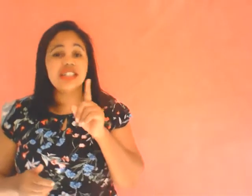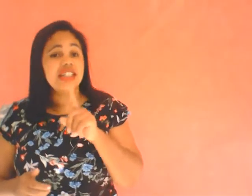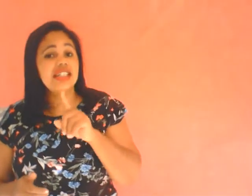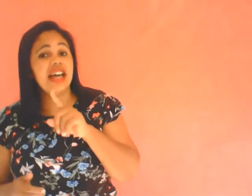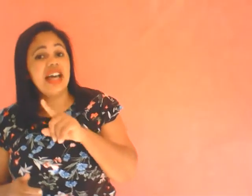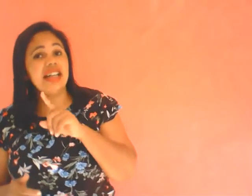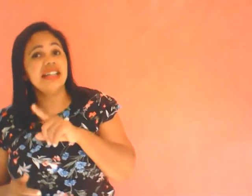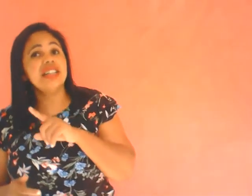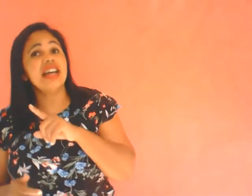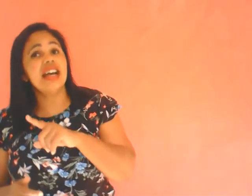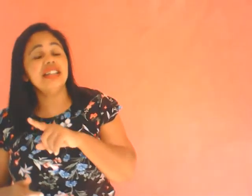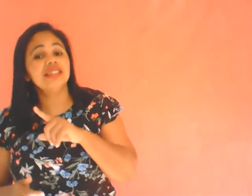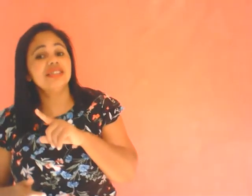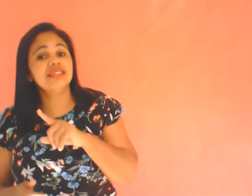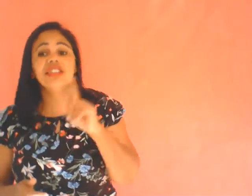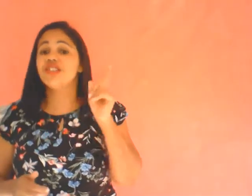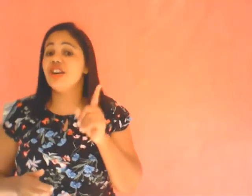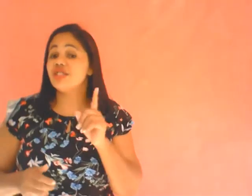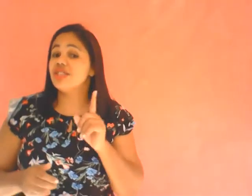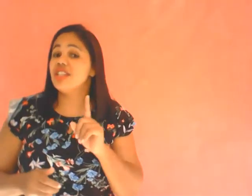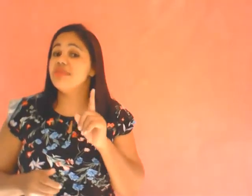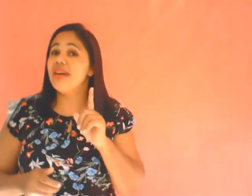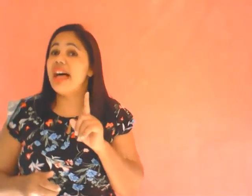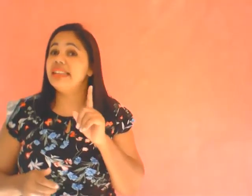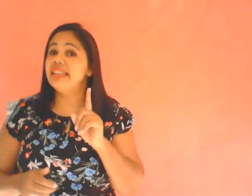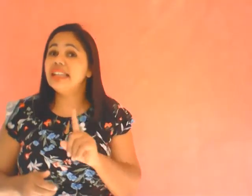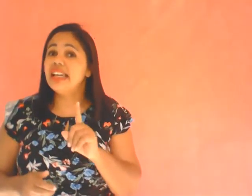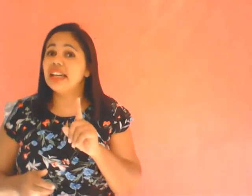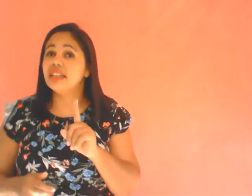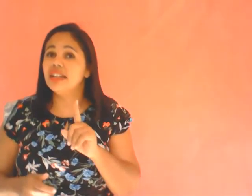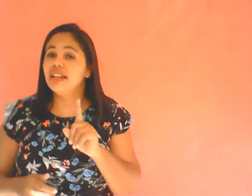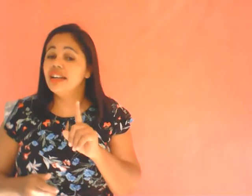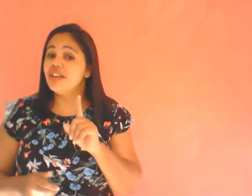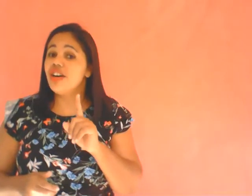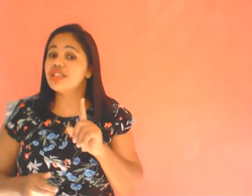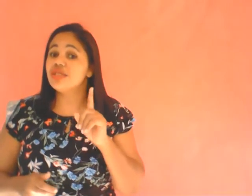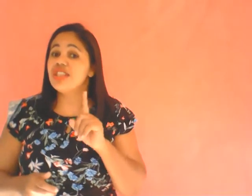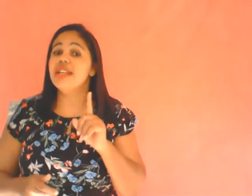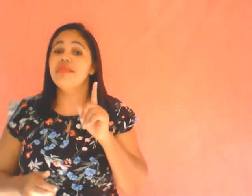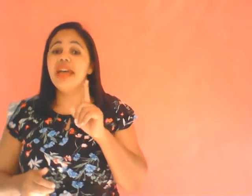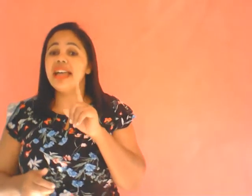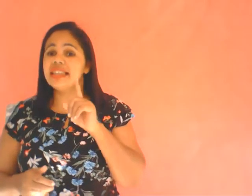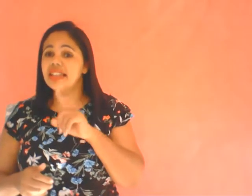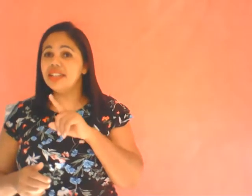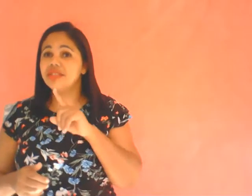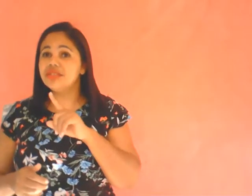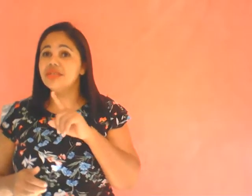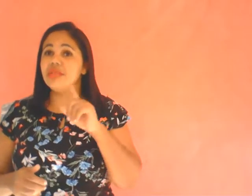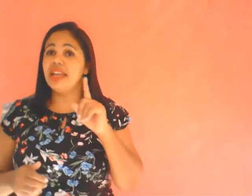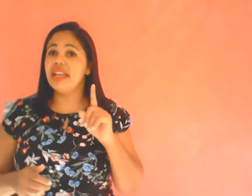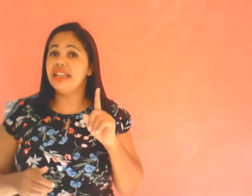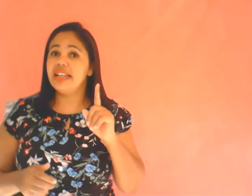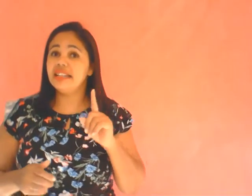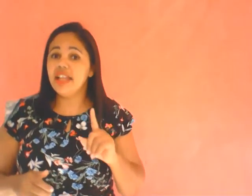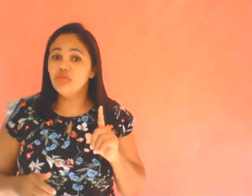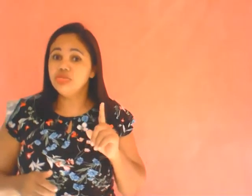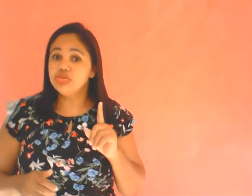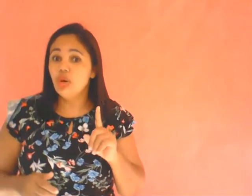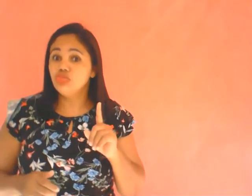laranja, gosto de banana, gosto de melão Bem grandão, dom, dom